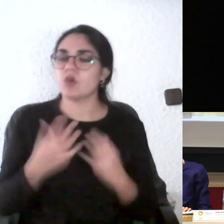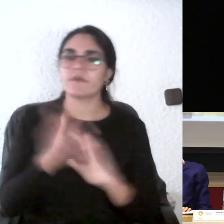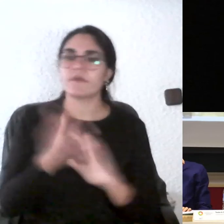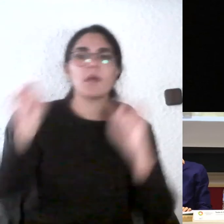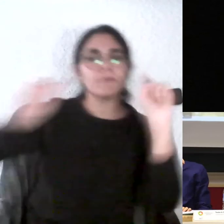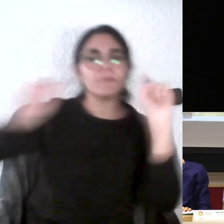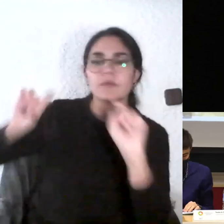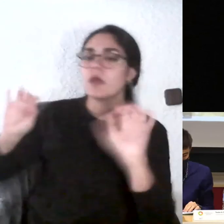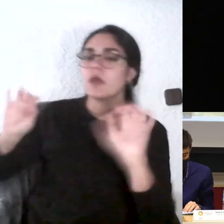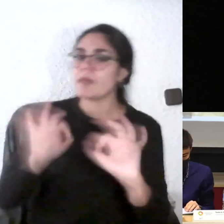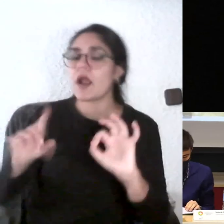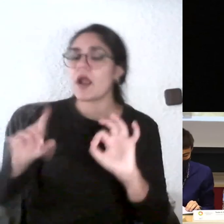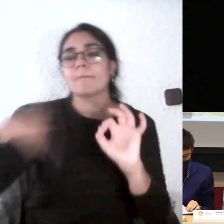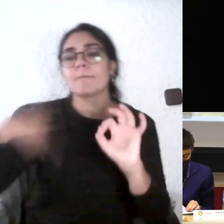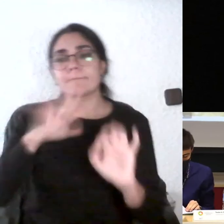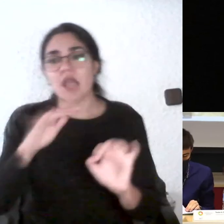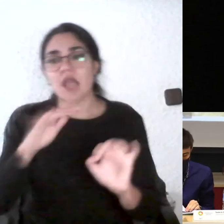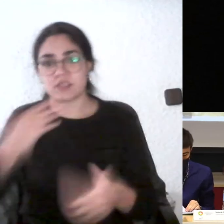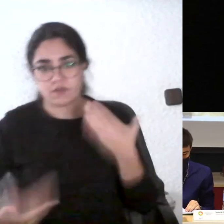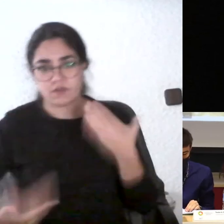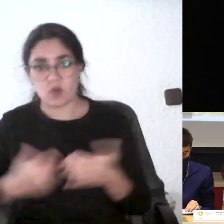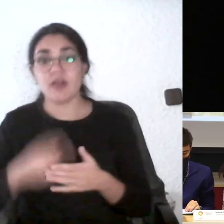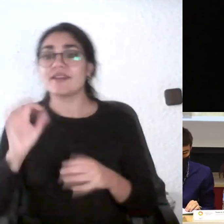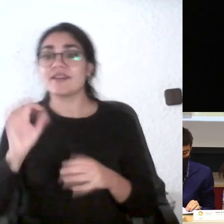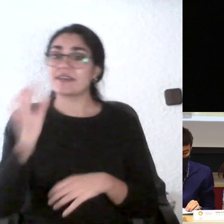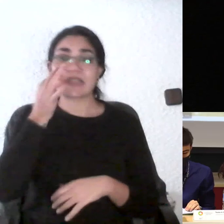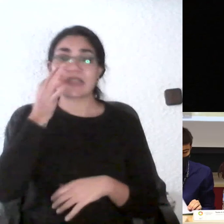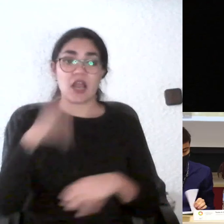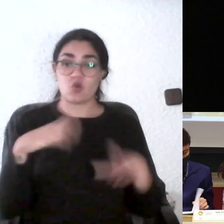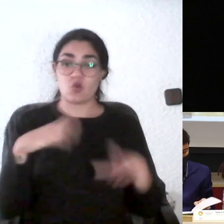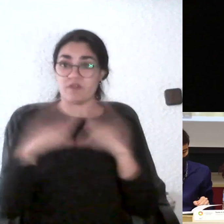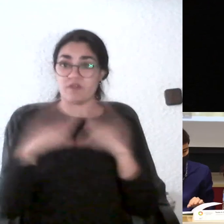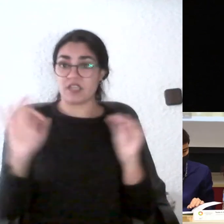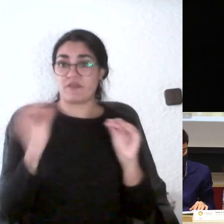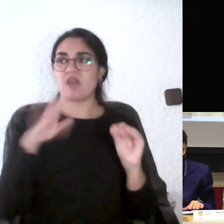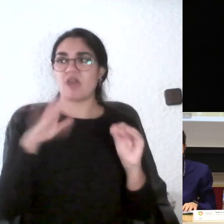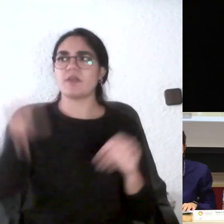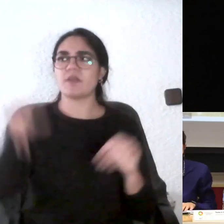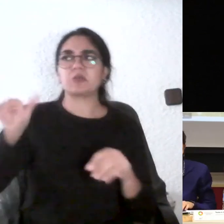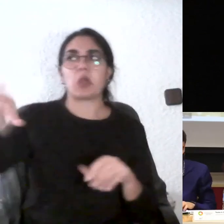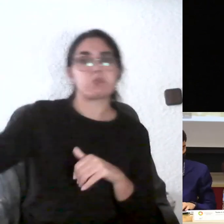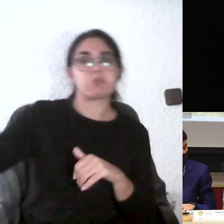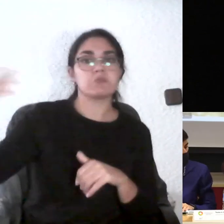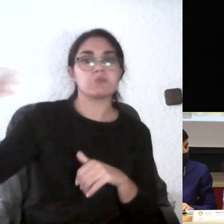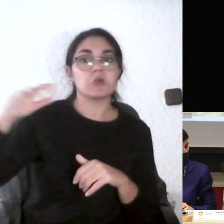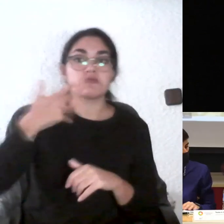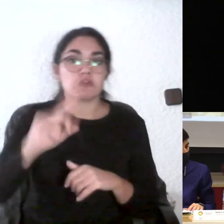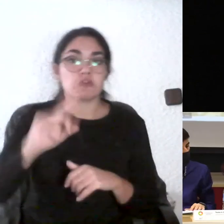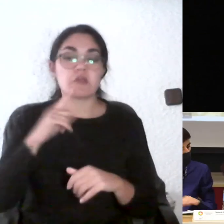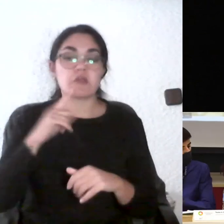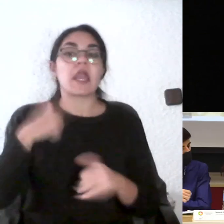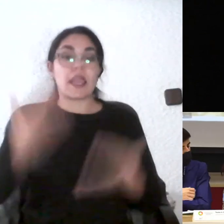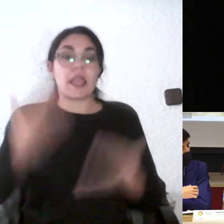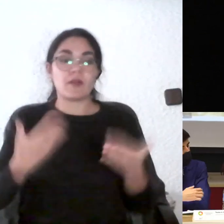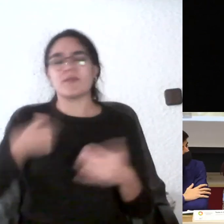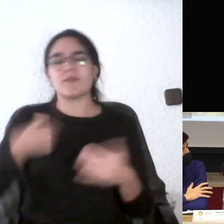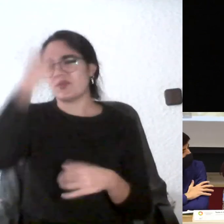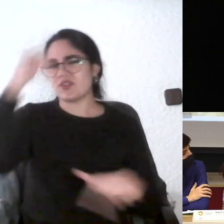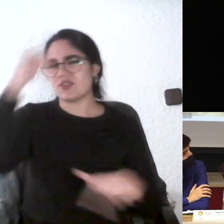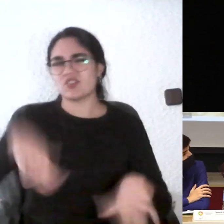la universidad aunque supuestamente es más objetivo si evalúa a una persona ajena creo que en lo que estamos que es en la enseñanza